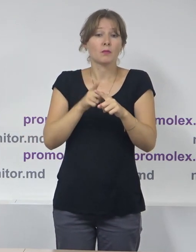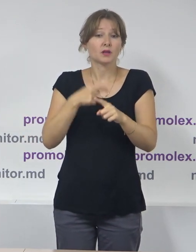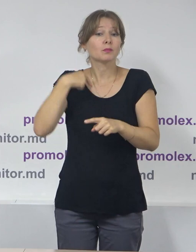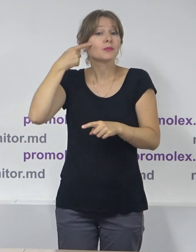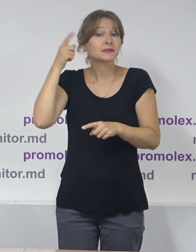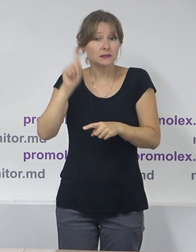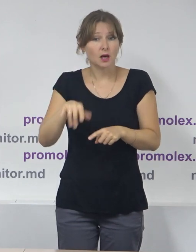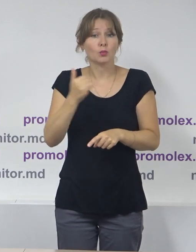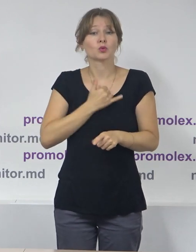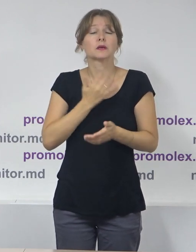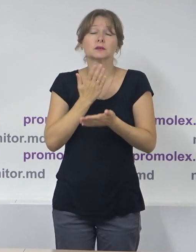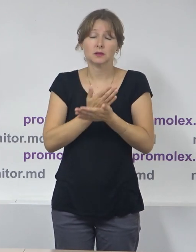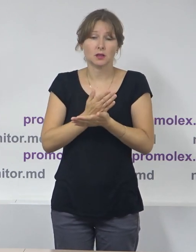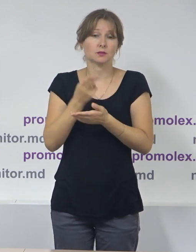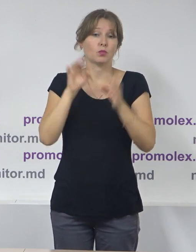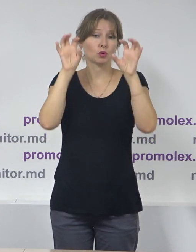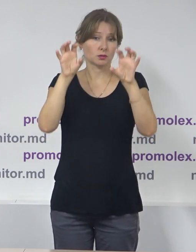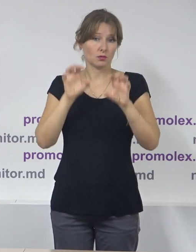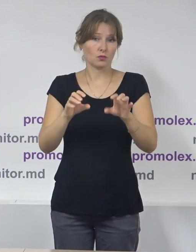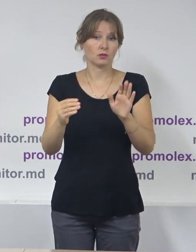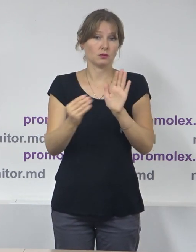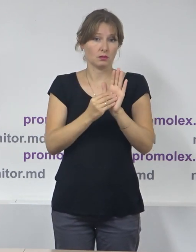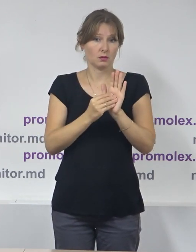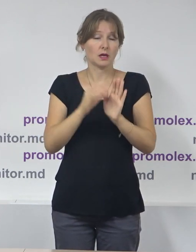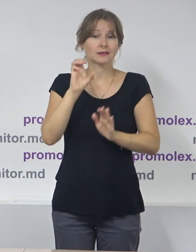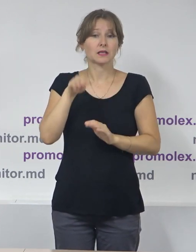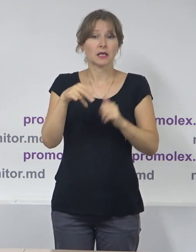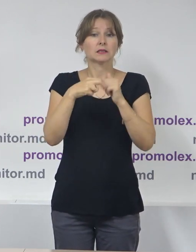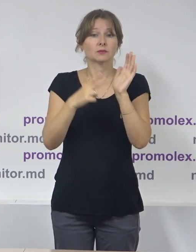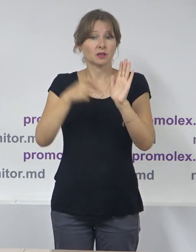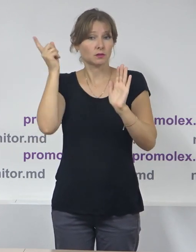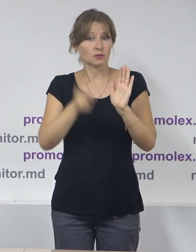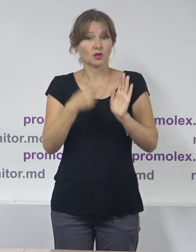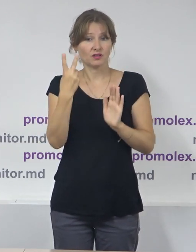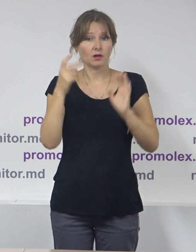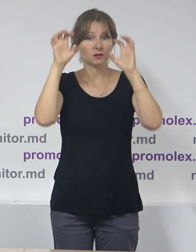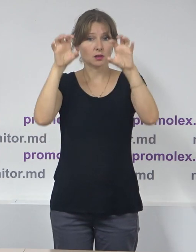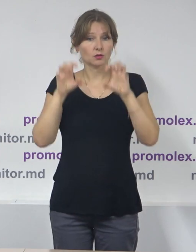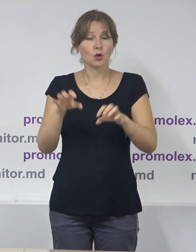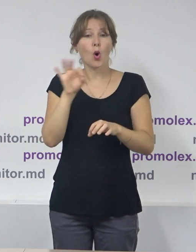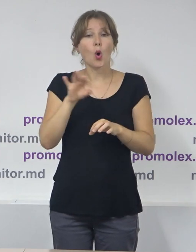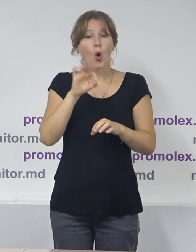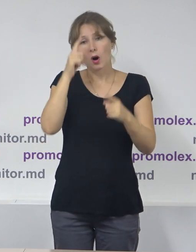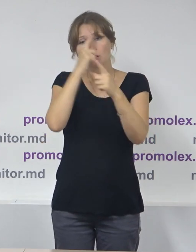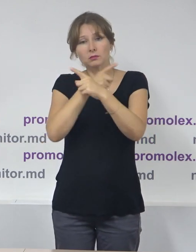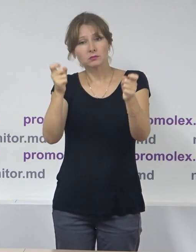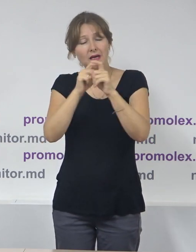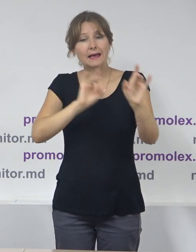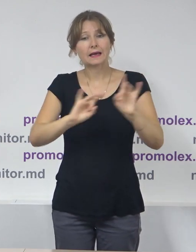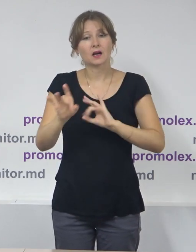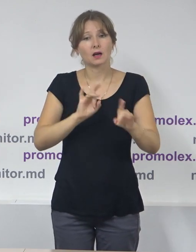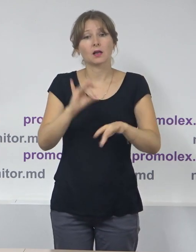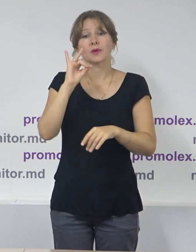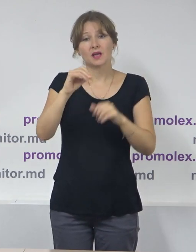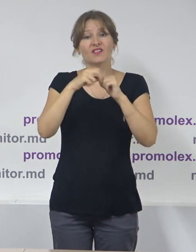în cauză sunt stabilite la nivel de lege prin articolul 17 alineatul 2 din Legea cu privire la publicitate și articolul 90